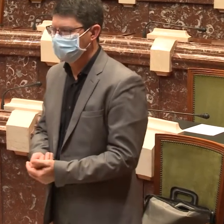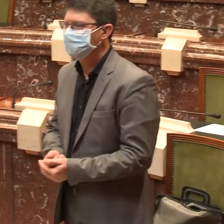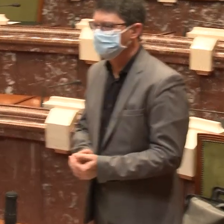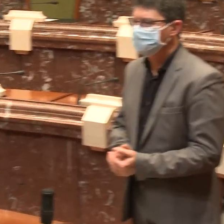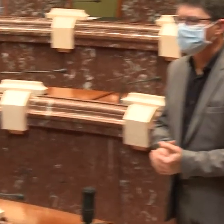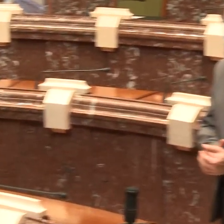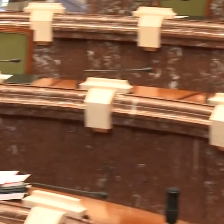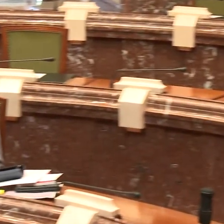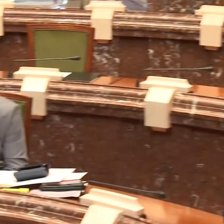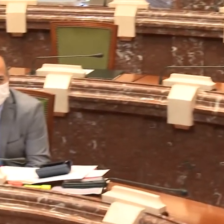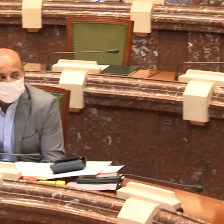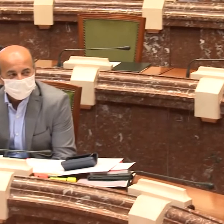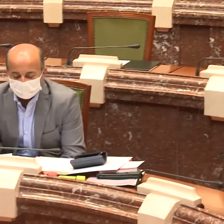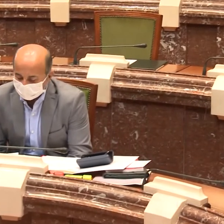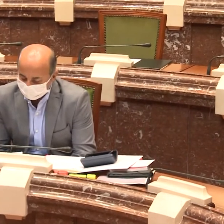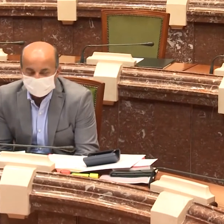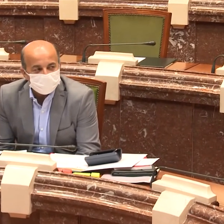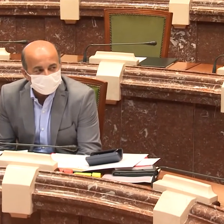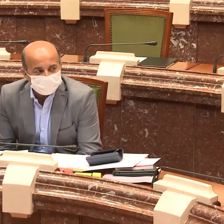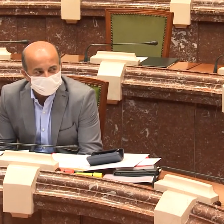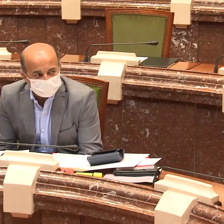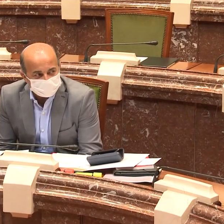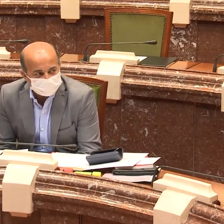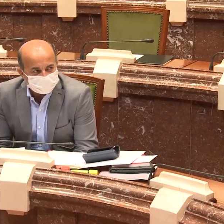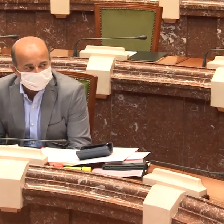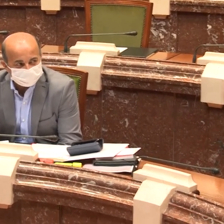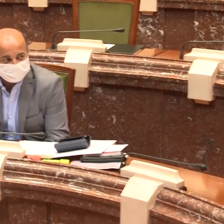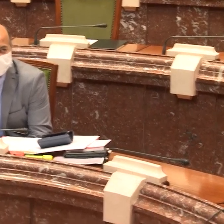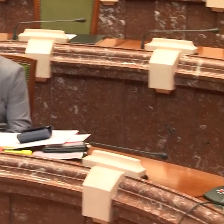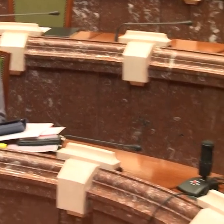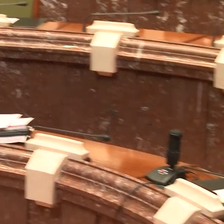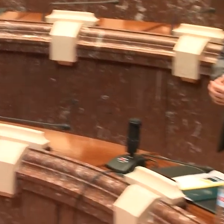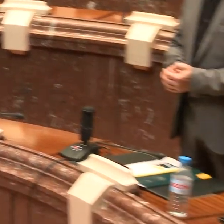la presidenta de la comisión. La señora Ruiz tiene la palabra.